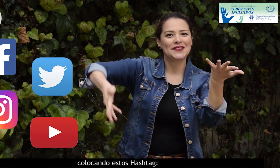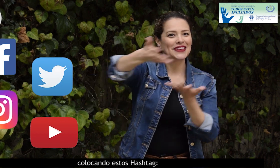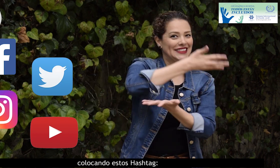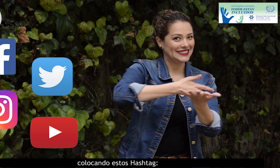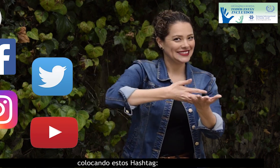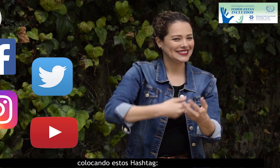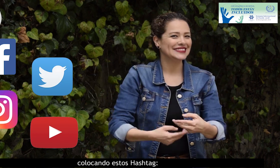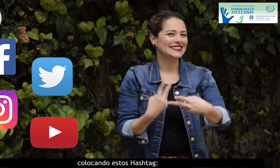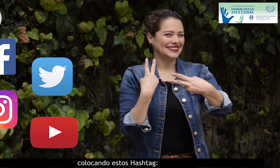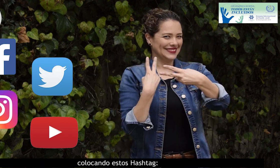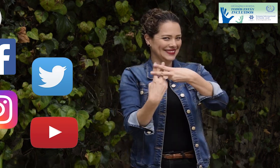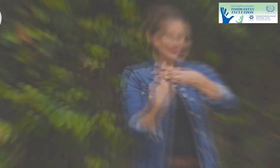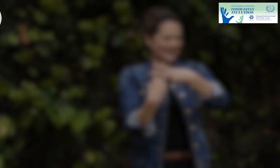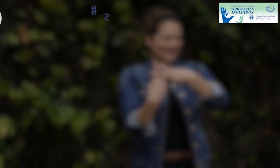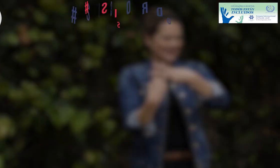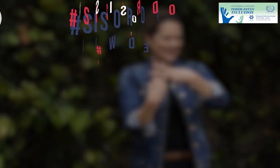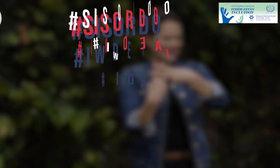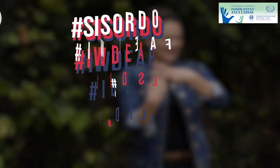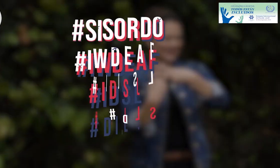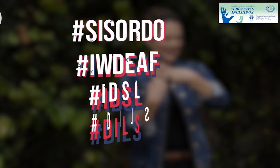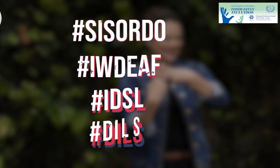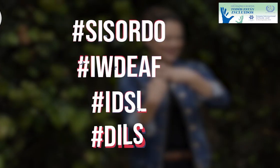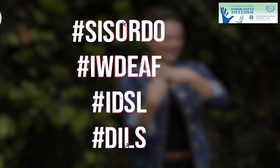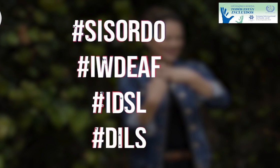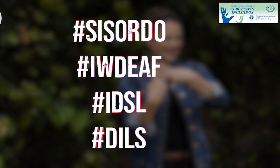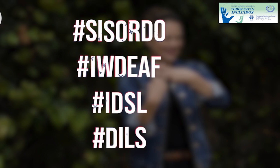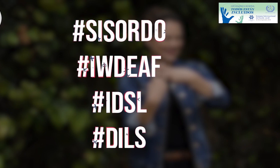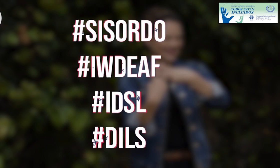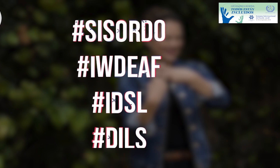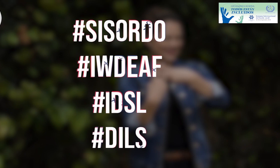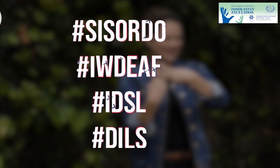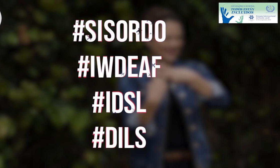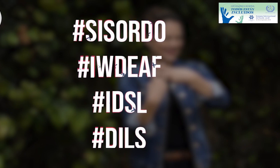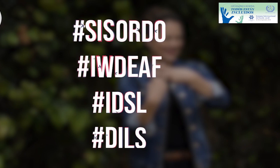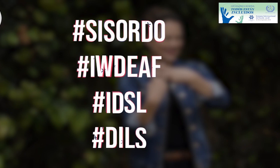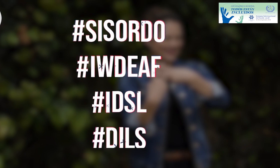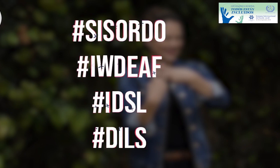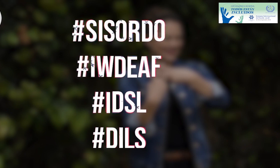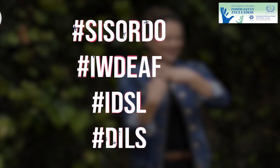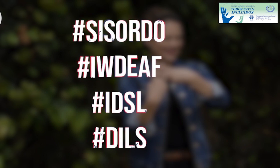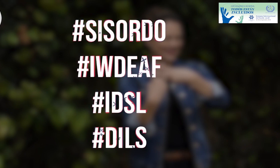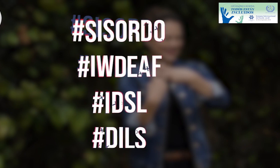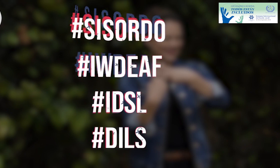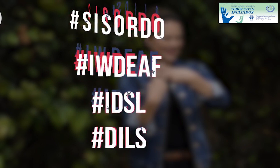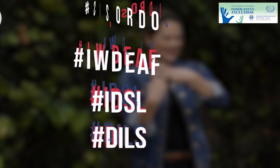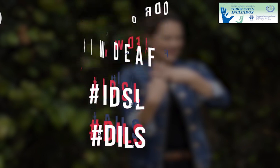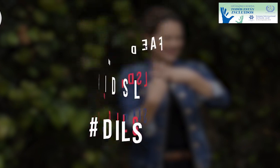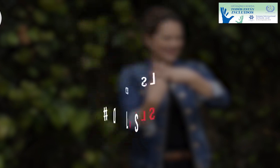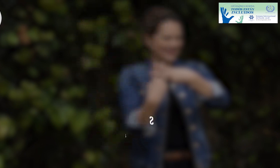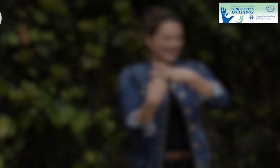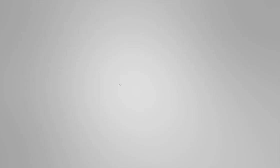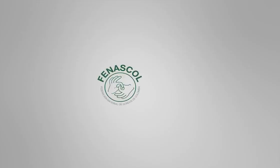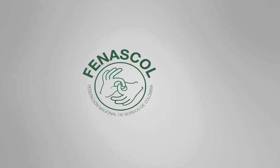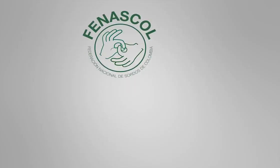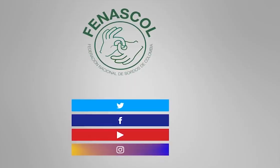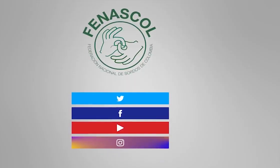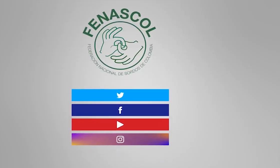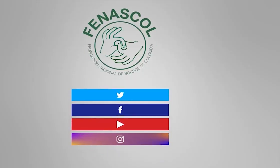estos hashtags. Numeral SISordo, IWDEF, IDSL y DILS. ¡Gracias!